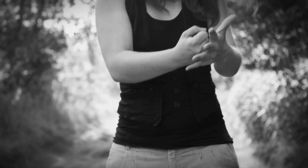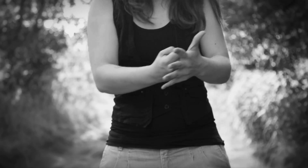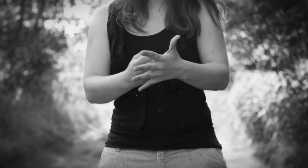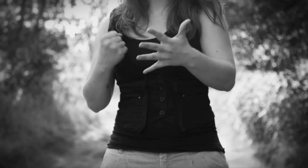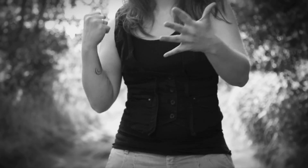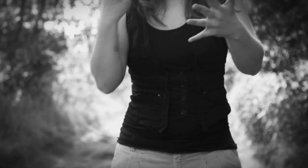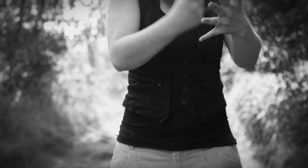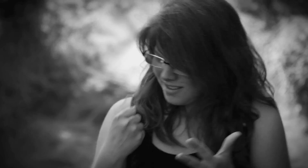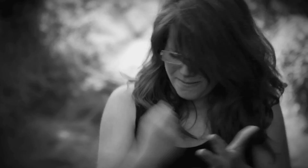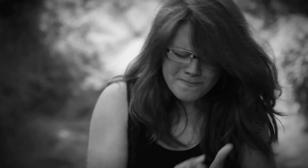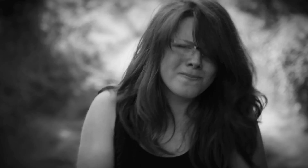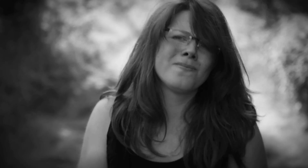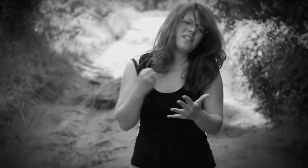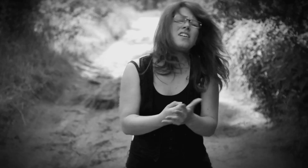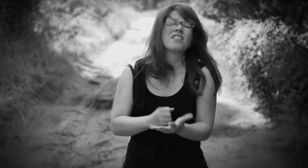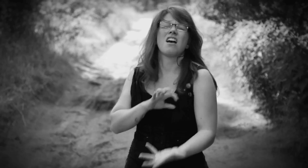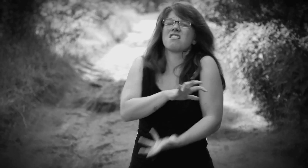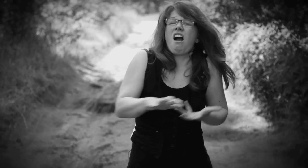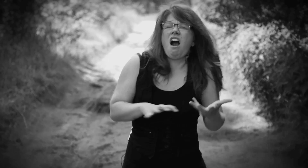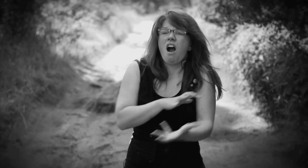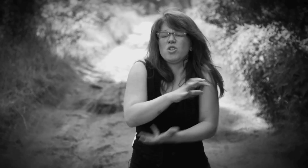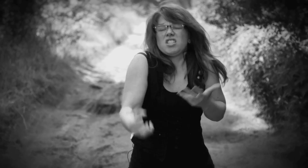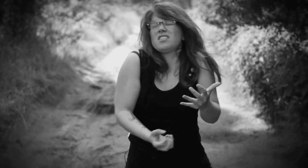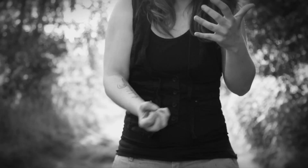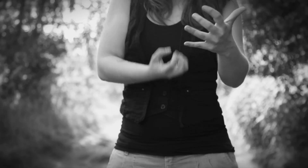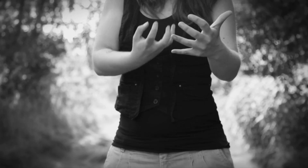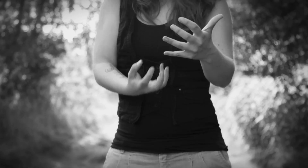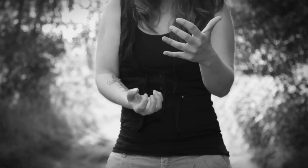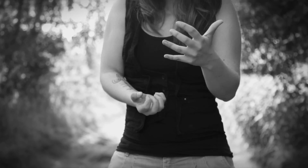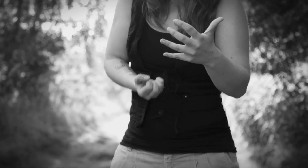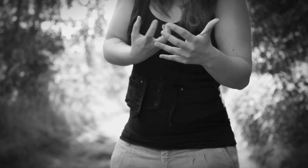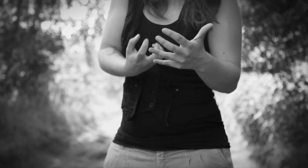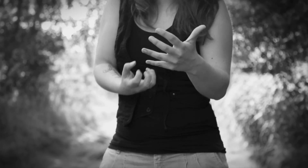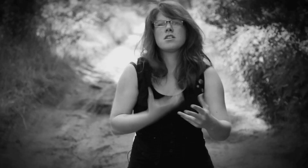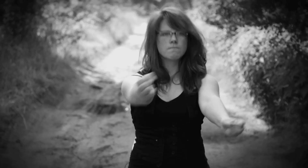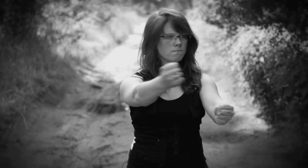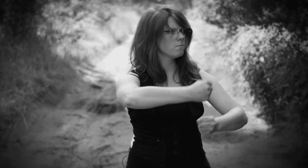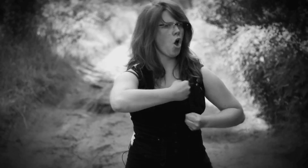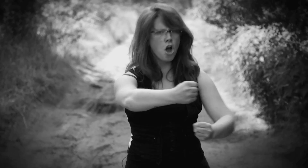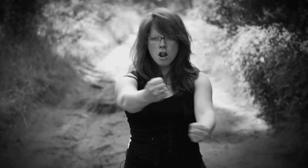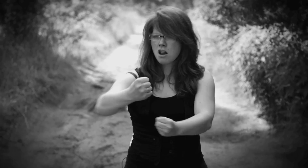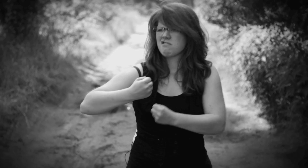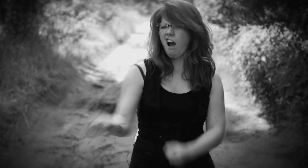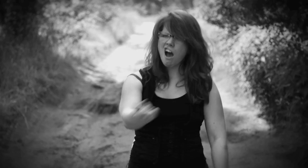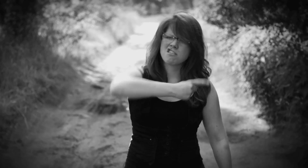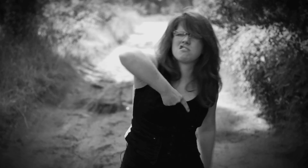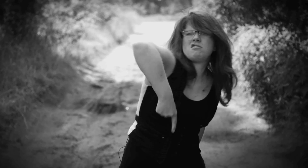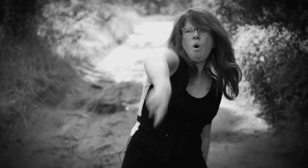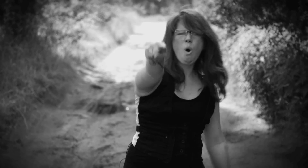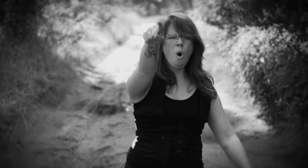Immer wenn mein Herz nach dir ruft und das Chaos ausbricht in mir drin Schicke ich meine Soldaten